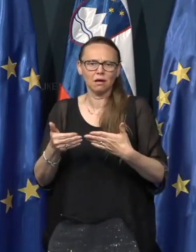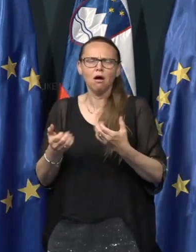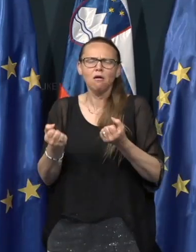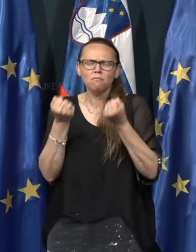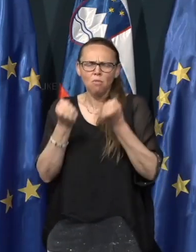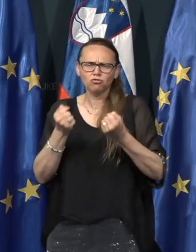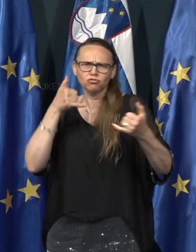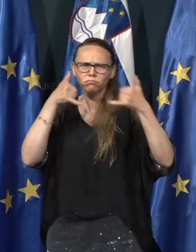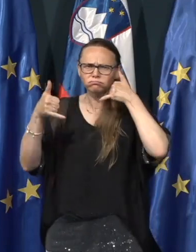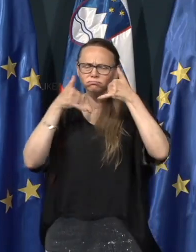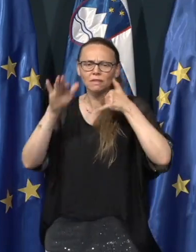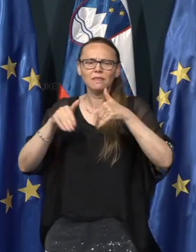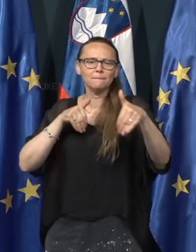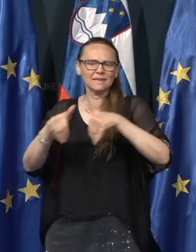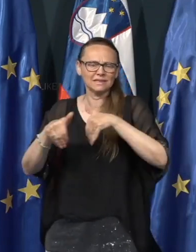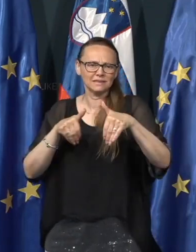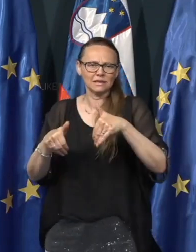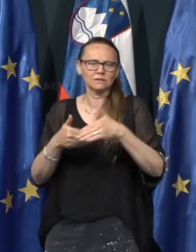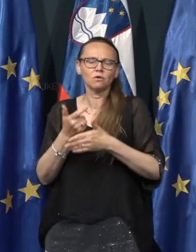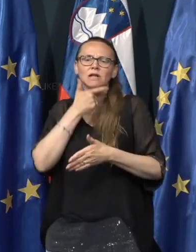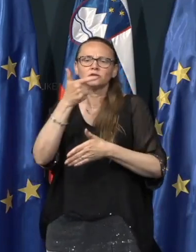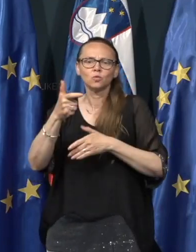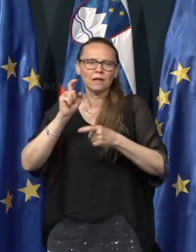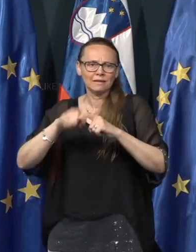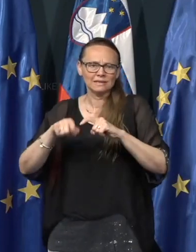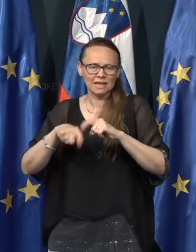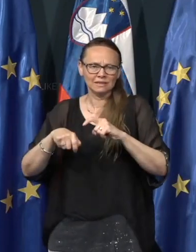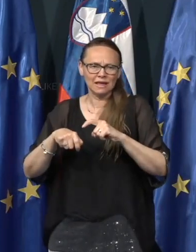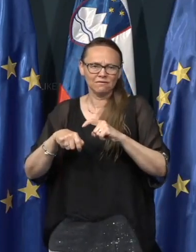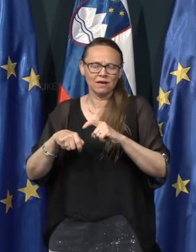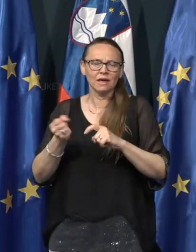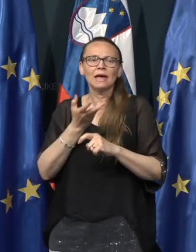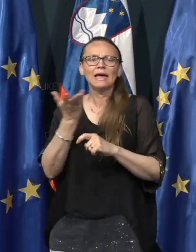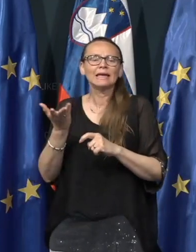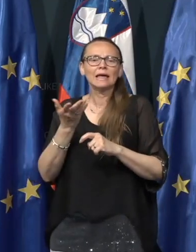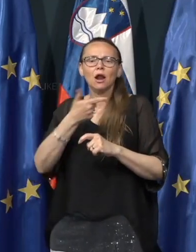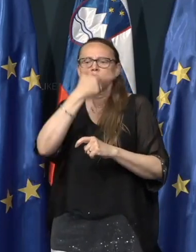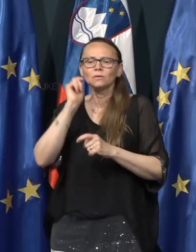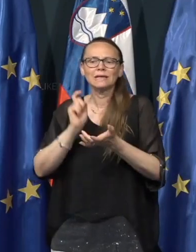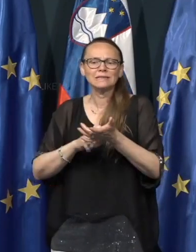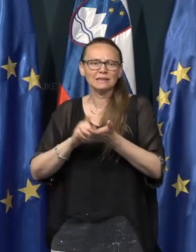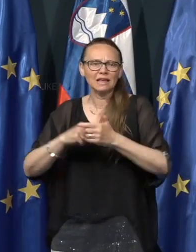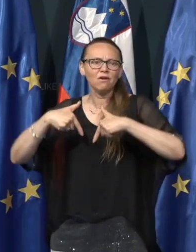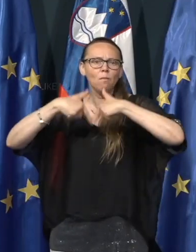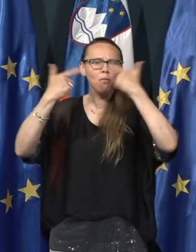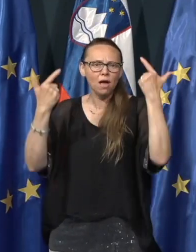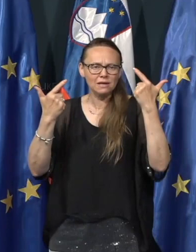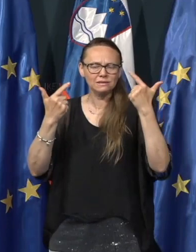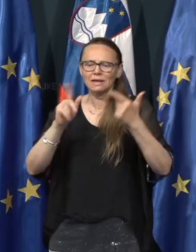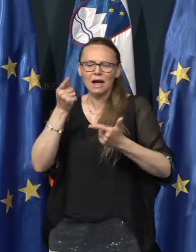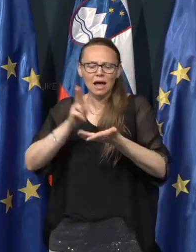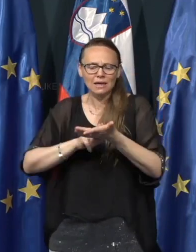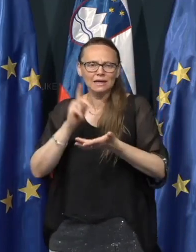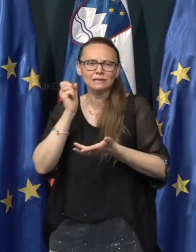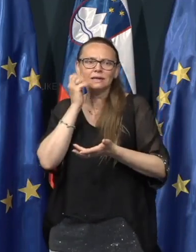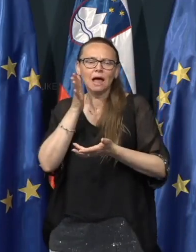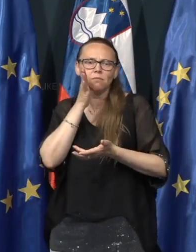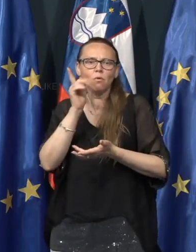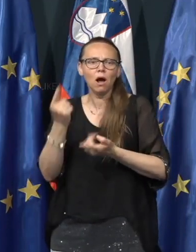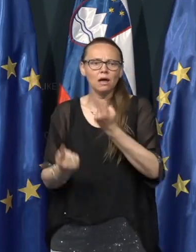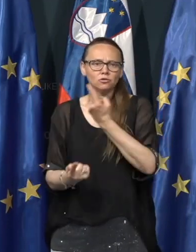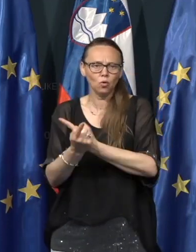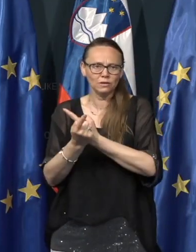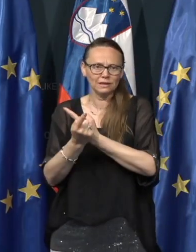telefoni na ministrstvo za zonanje zadeve, kjer ljudje zahtevajo pojasnila v tem, kaj je res in kdaj se bo kaj